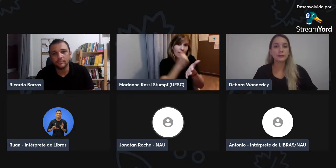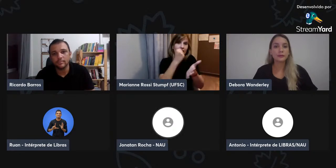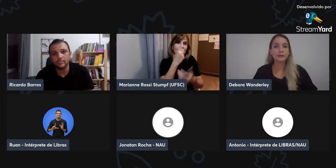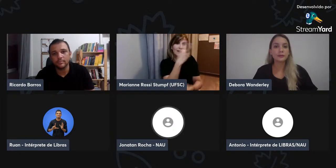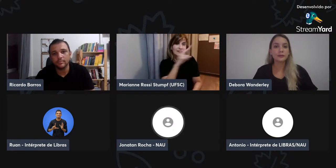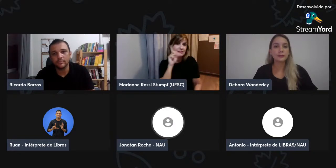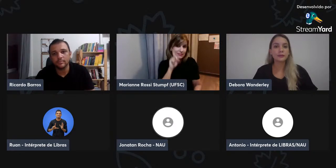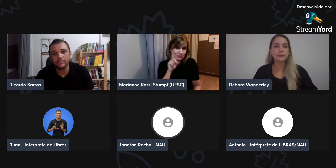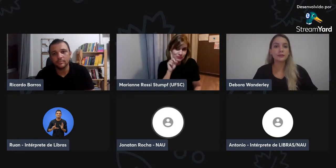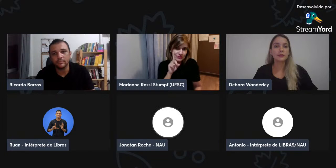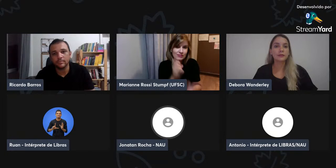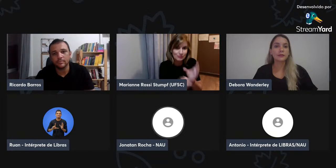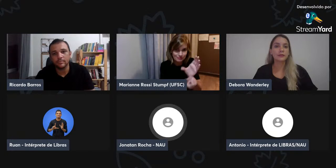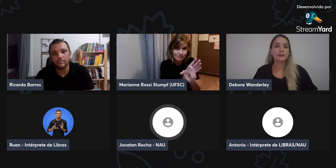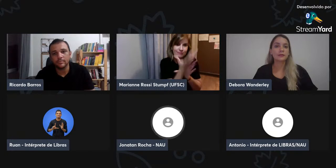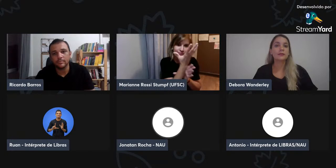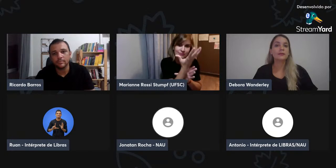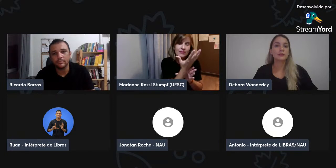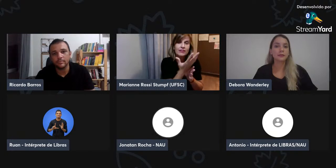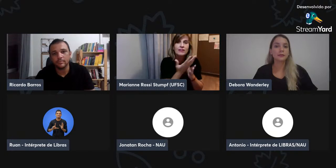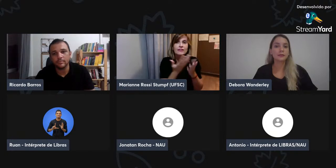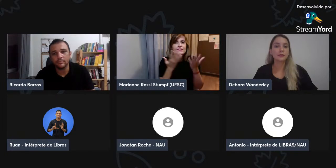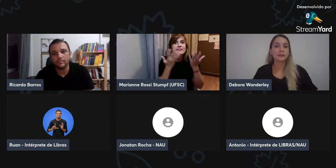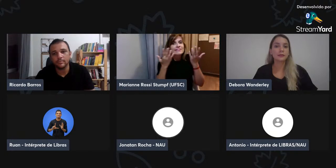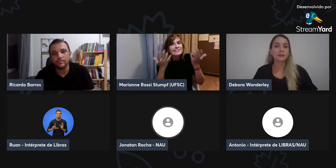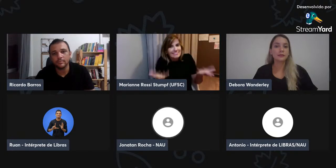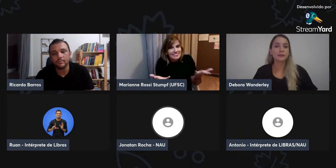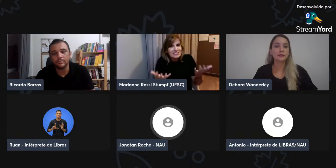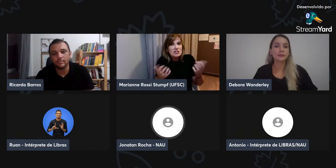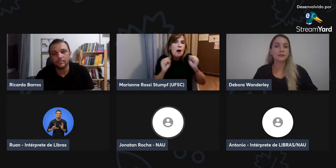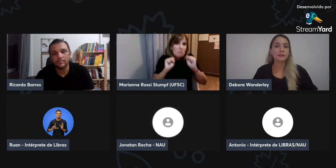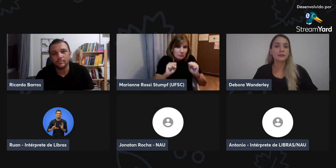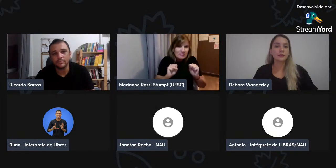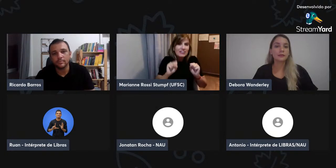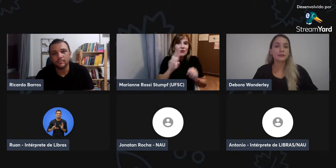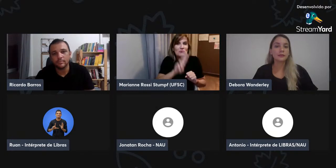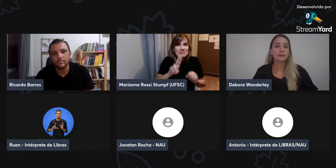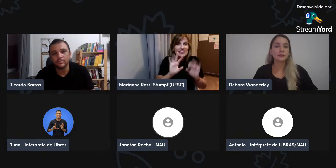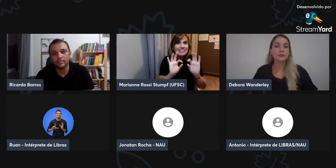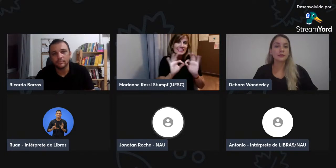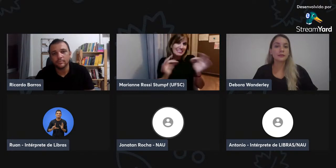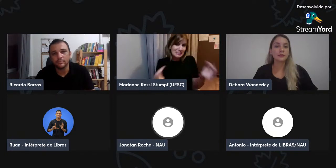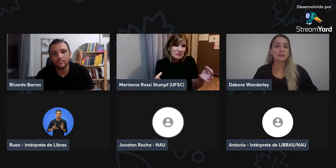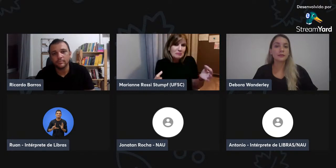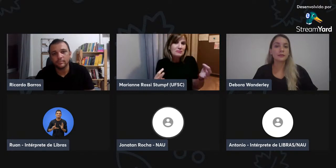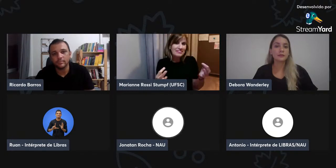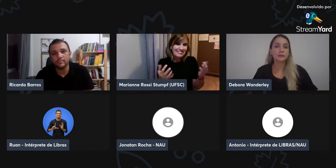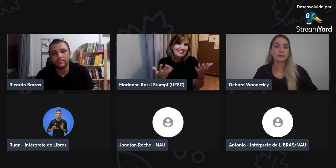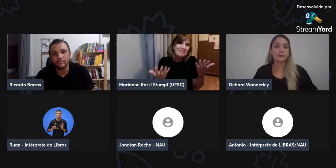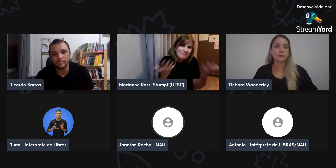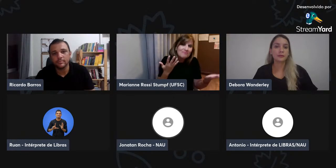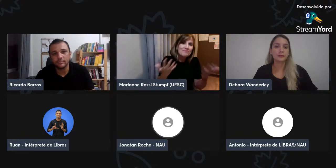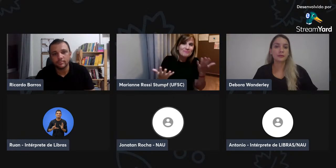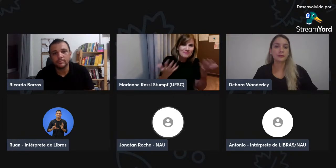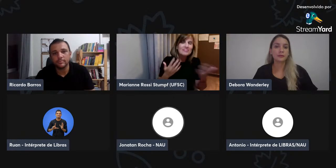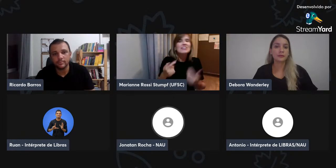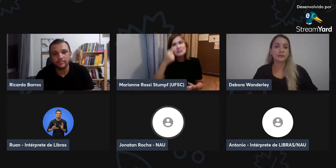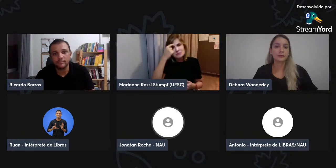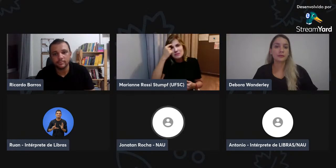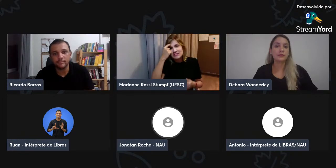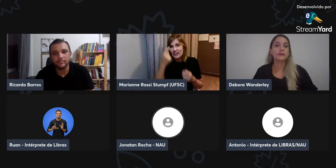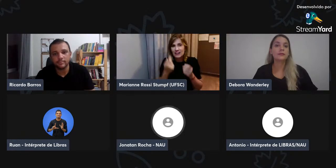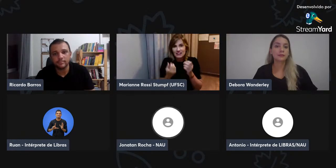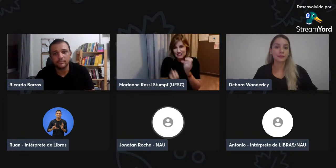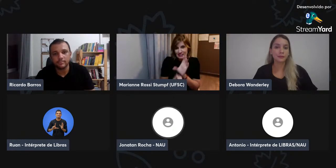de sinais, então, é por isso que é preciso, né? Está documentado, né? Esse sistema, então, é um uso, de